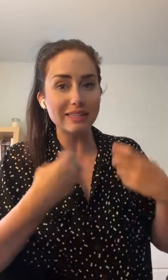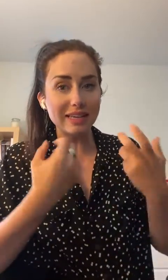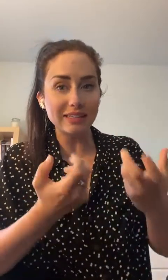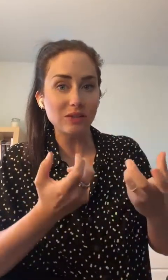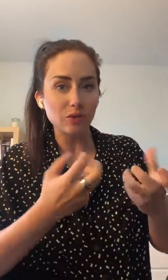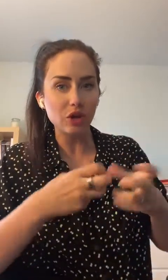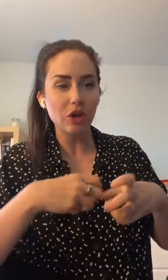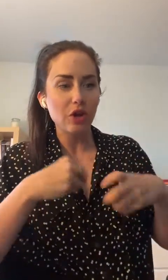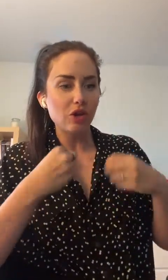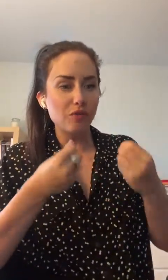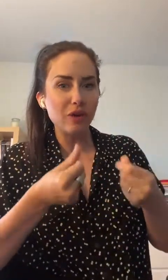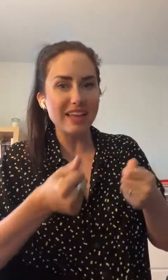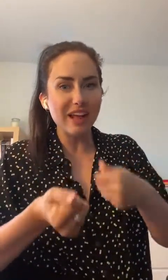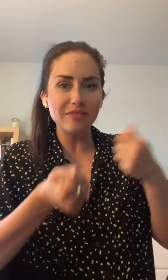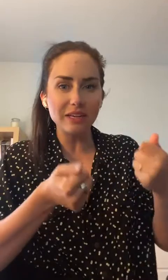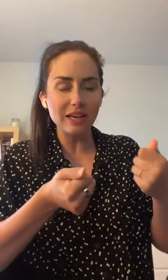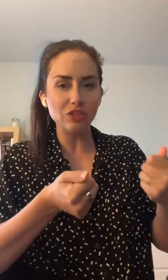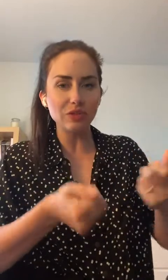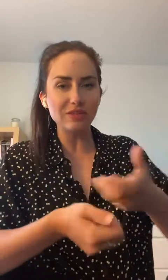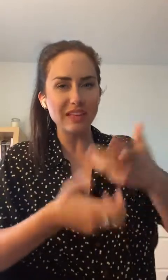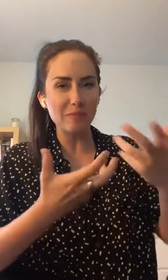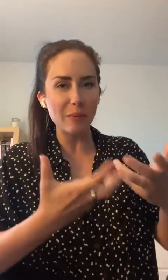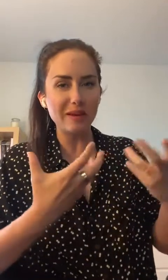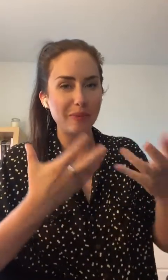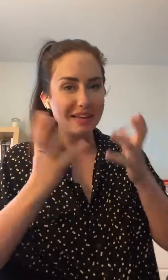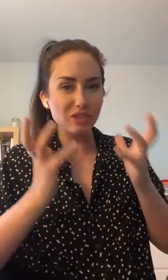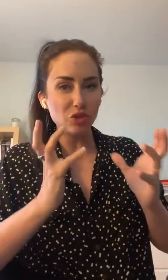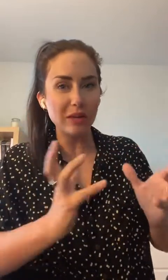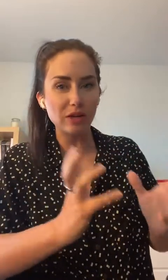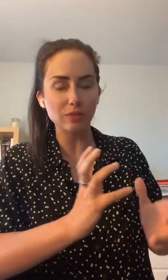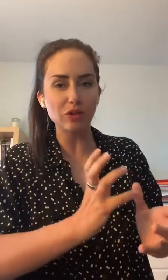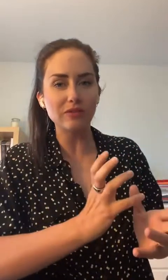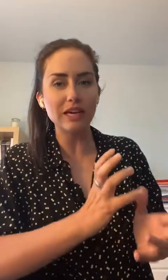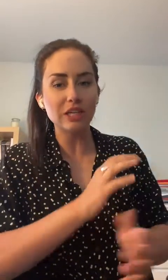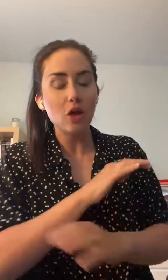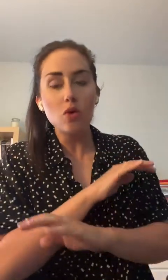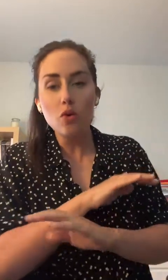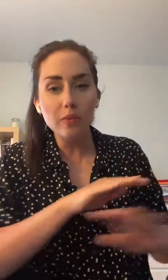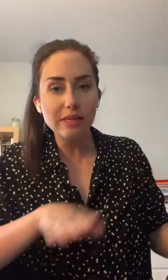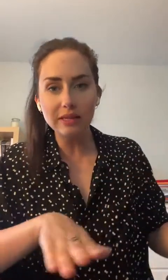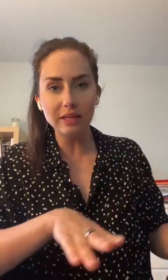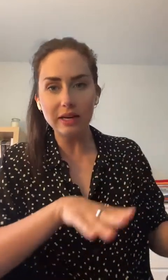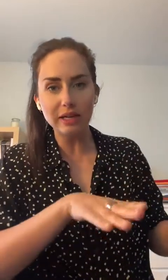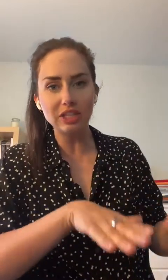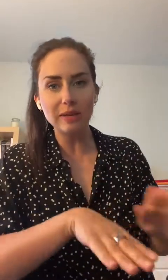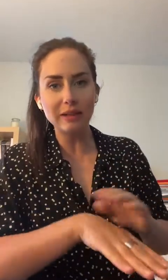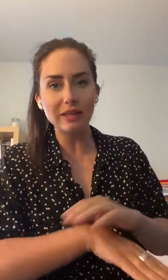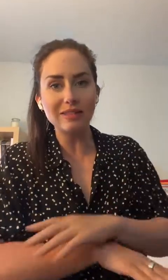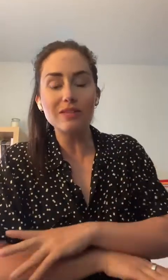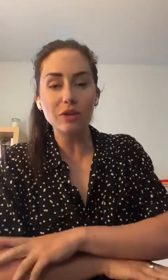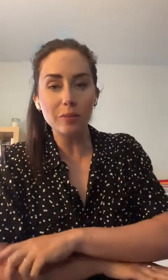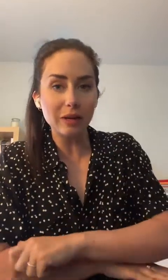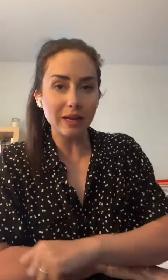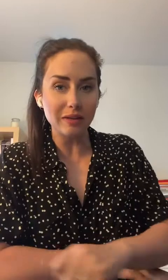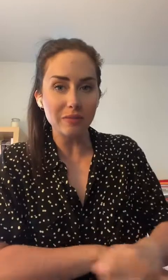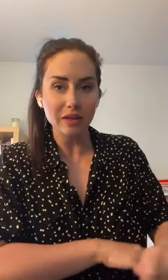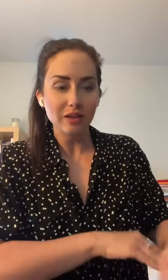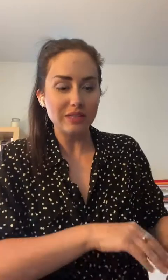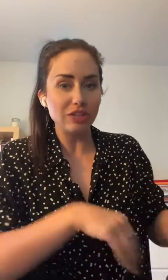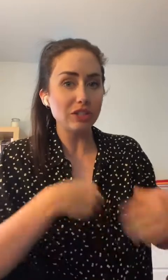sécréter, donc que vous voyez à la fin de la journée, que vous êtes pas mal plein d'huile, comme sur le visage, oubliez ça, les lingettes démaquillantes, c'est votre pire ennemi. Vous allez